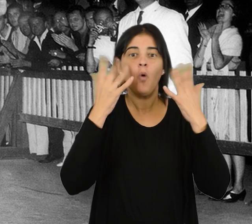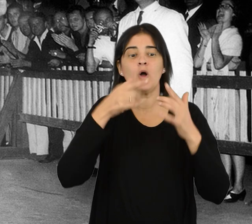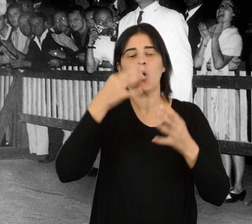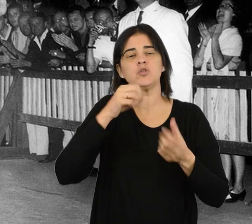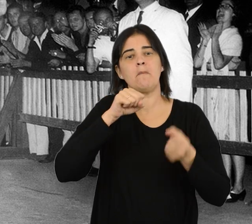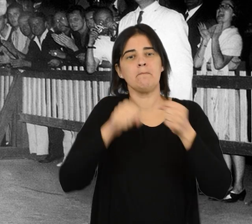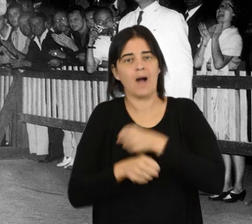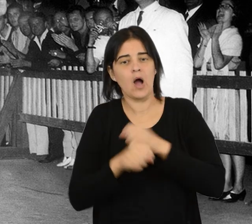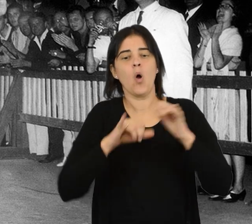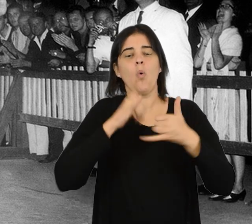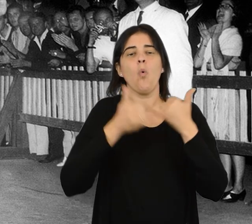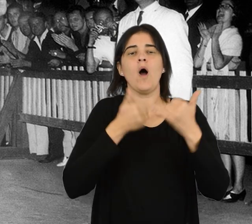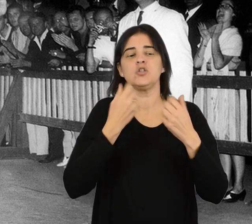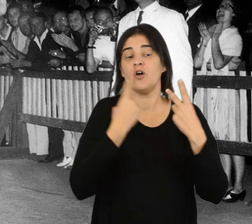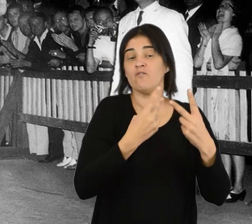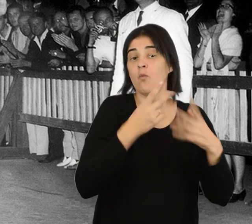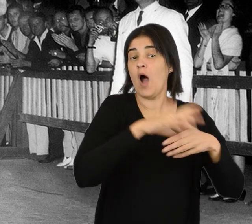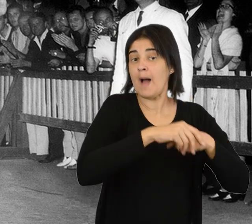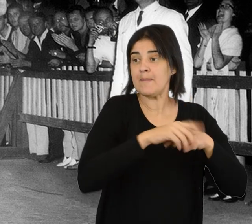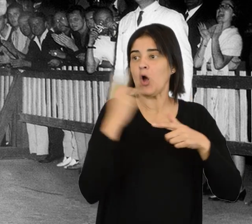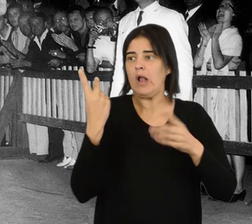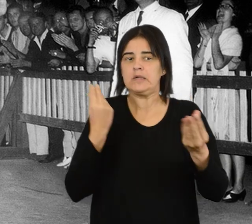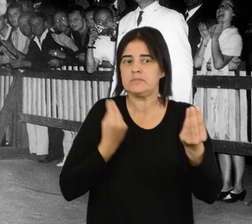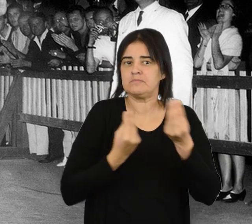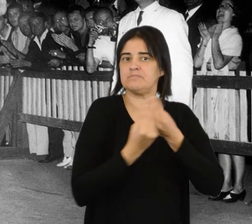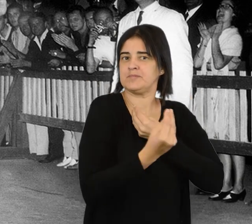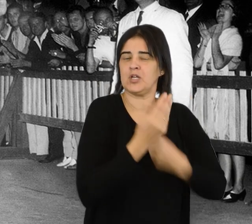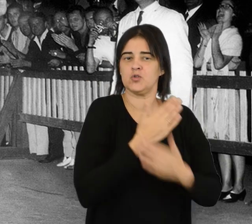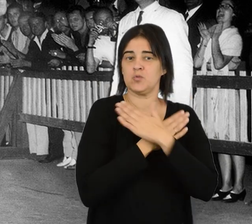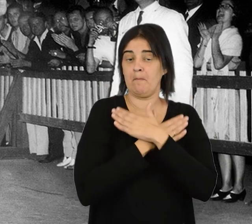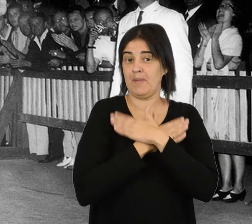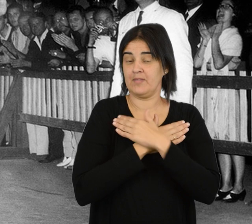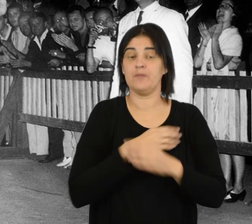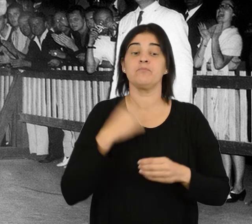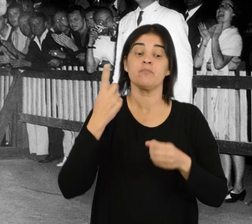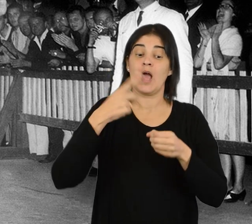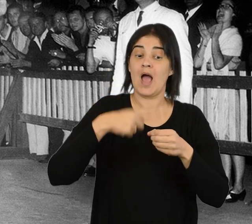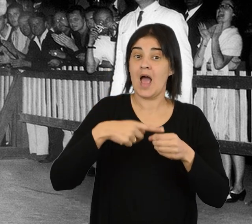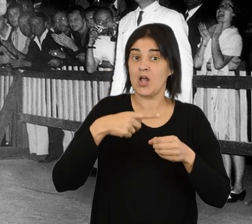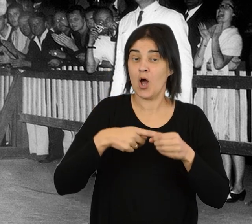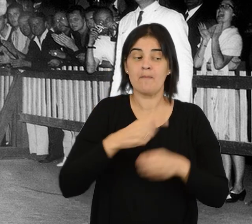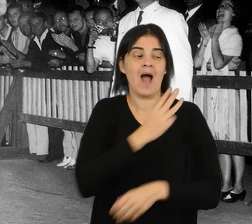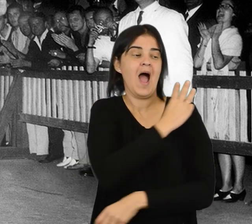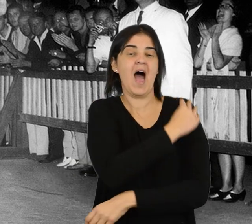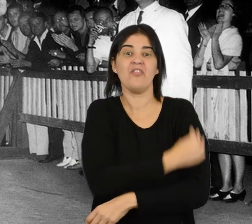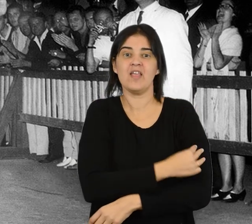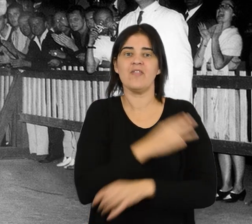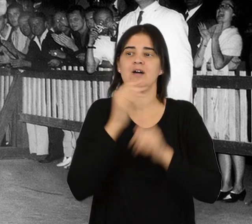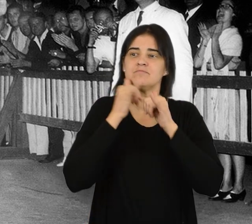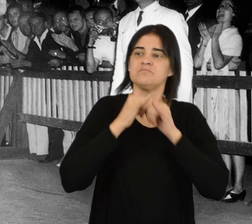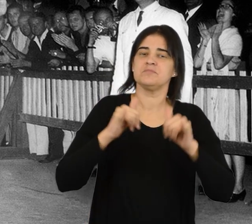se lesiona jugando al fútbol con sus amigos. Una vez en Roma y siendo Adidas la marca